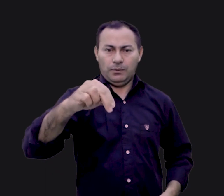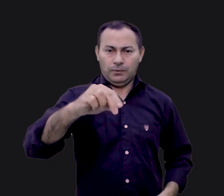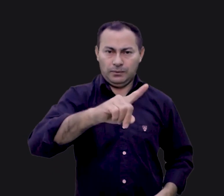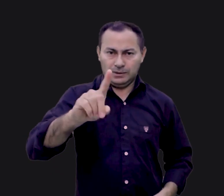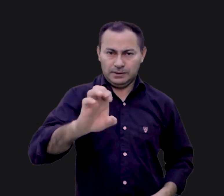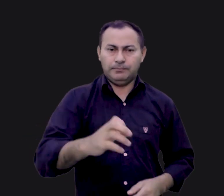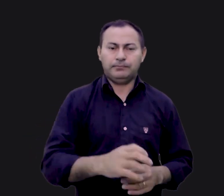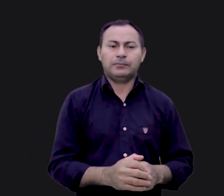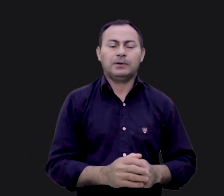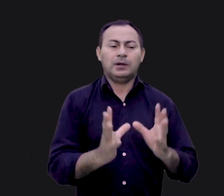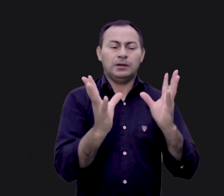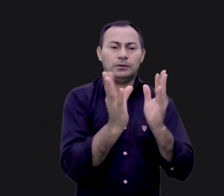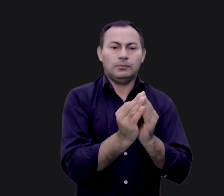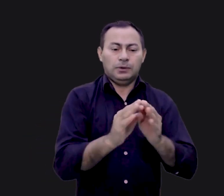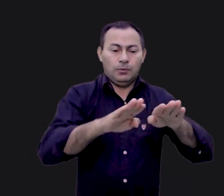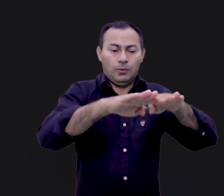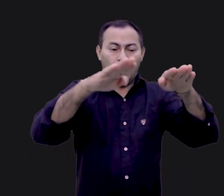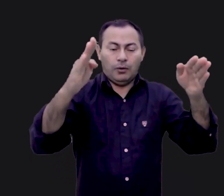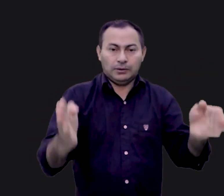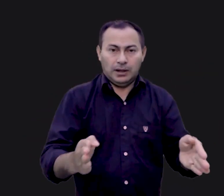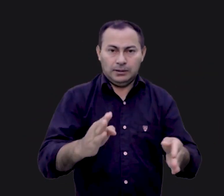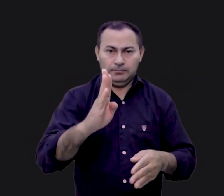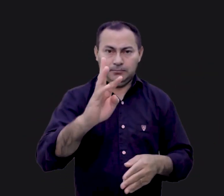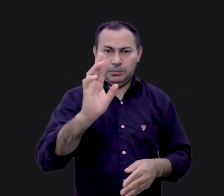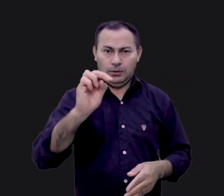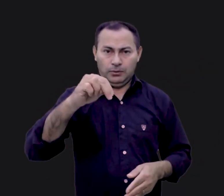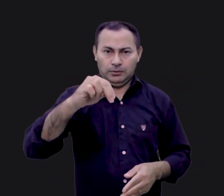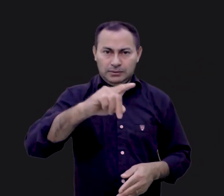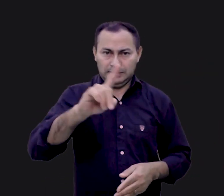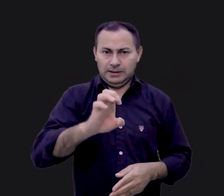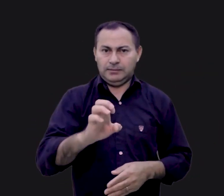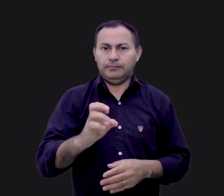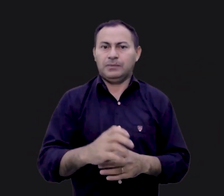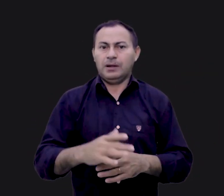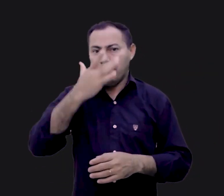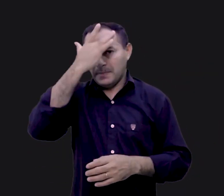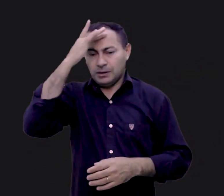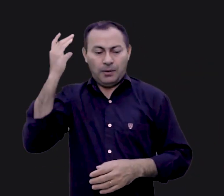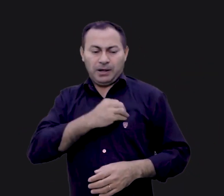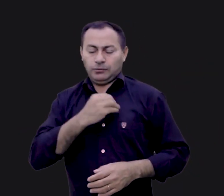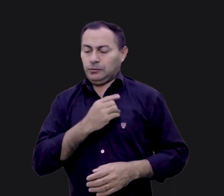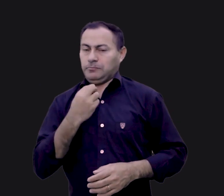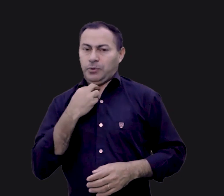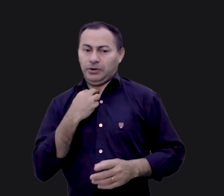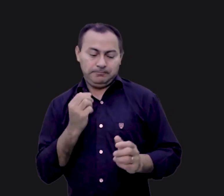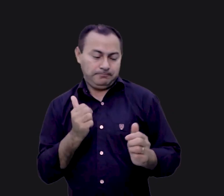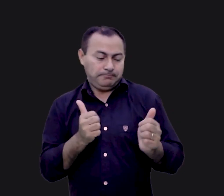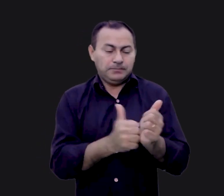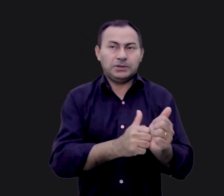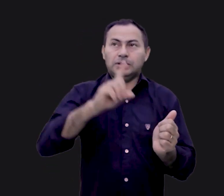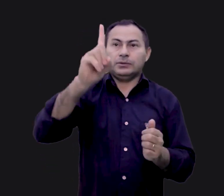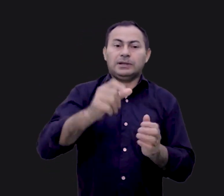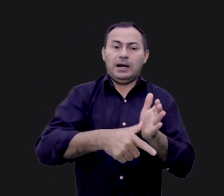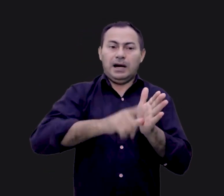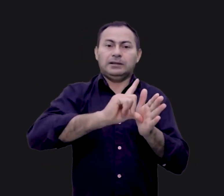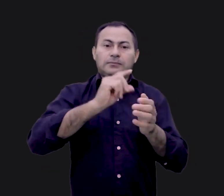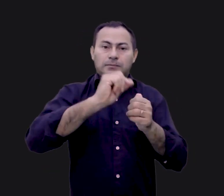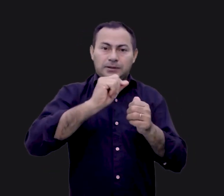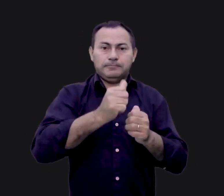Em resumo, o altar de bronze nos mostra que o pecador não pode se aproximar do Santo Deus sem o sacrifício. Isto fez